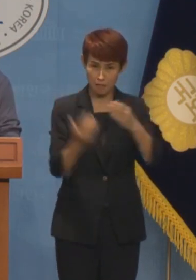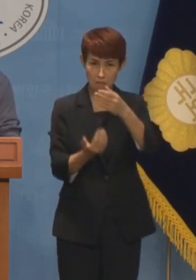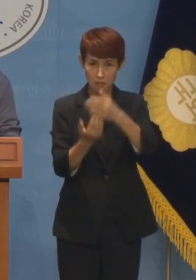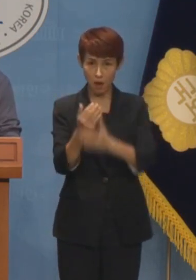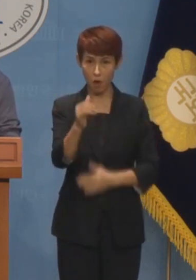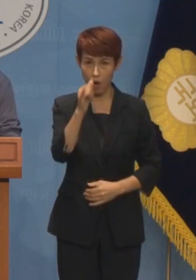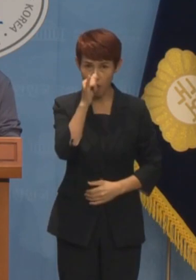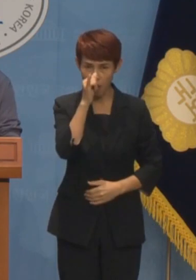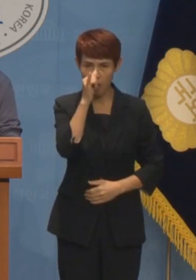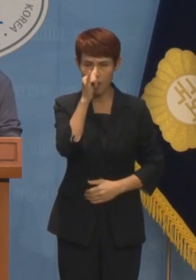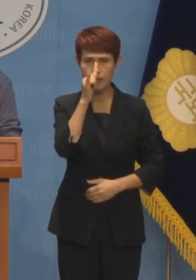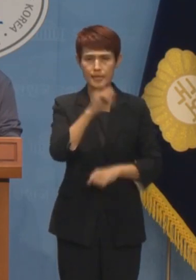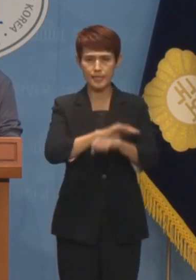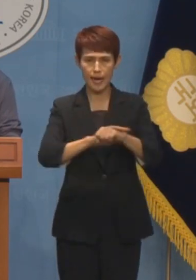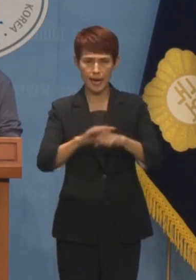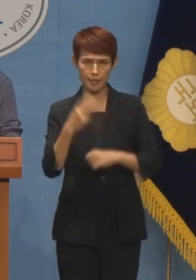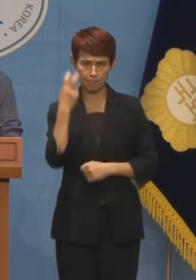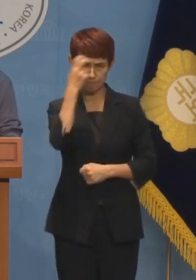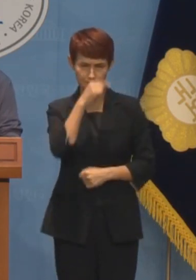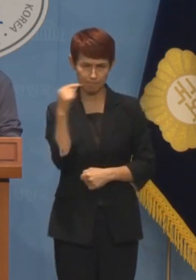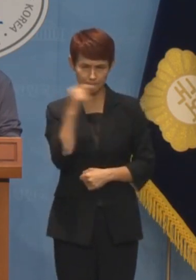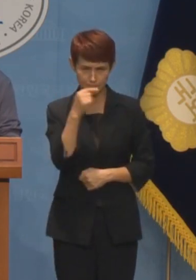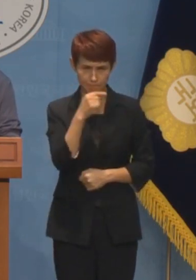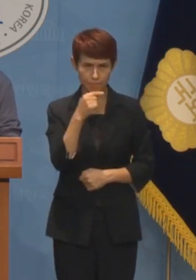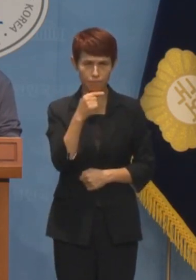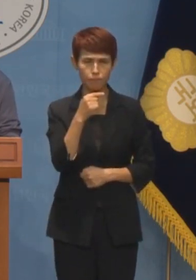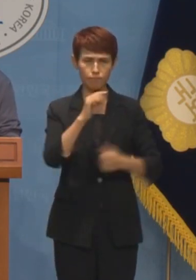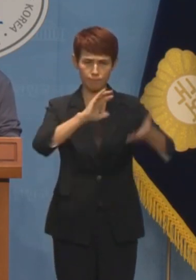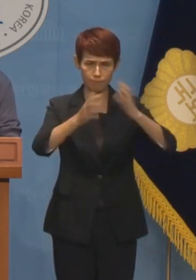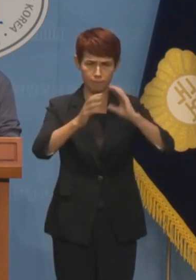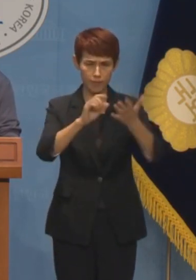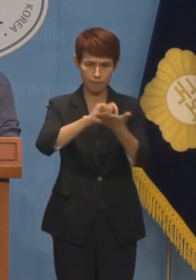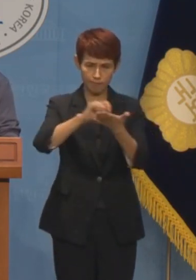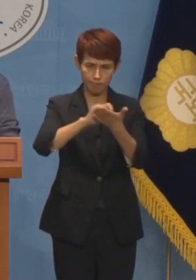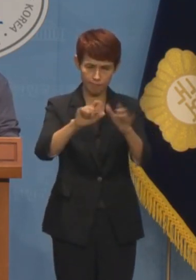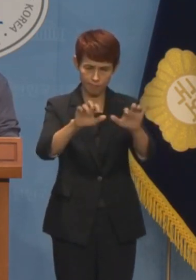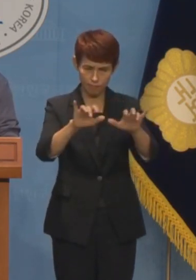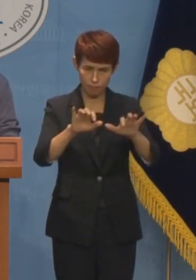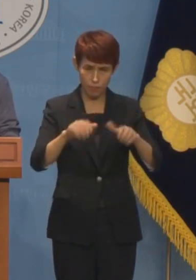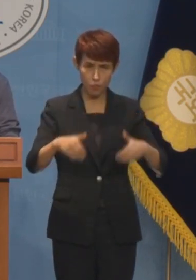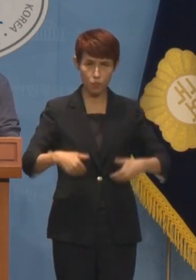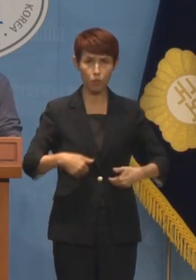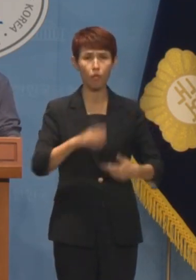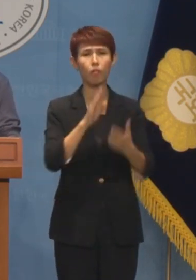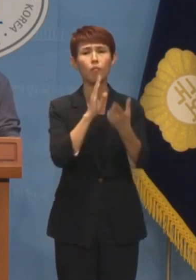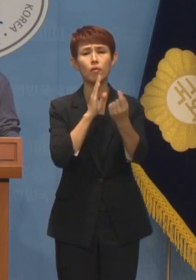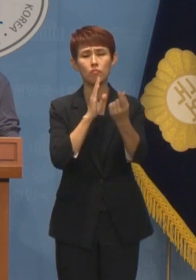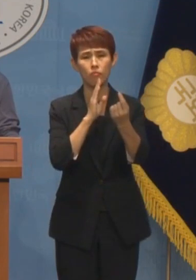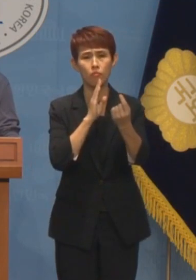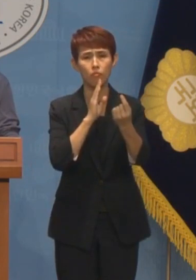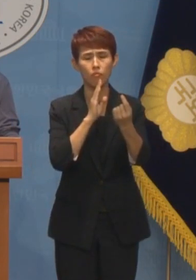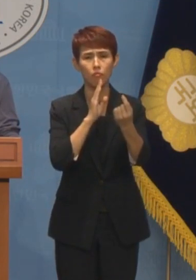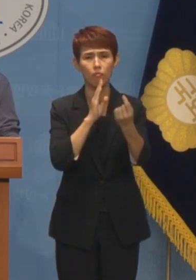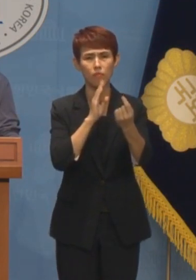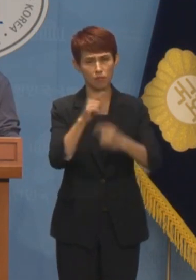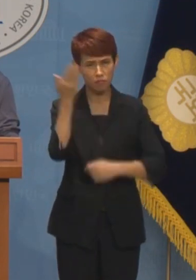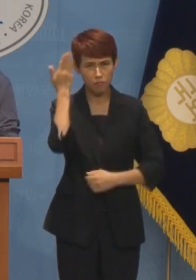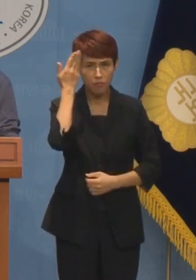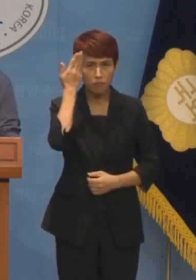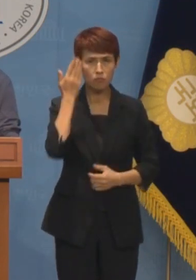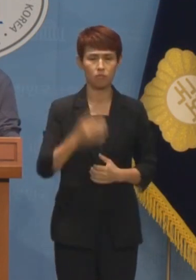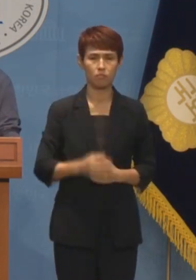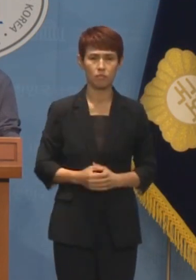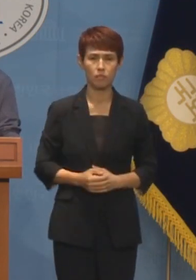더 신중하고 철저하게 그 논의 과정을 잘 정리해야 하는 것이 일반적인 상식 아닙니까?